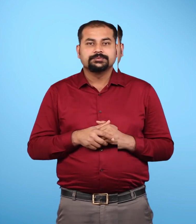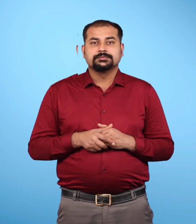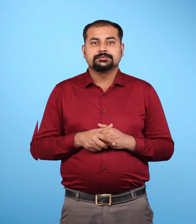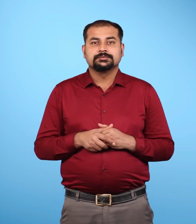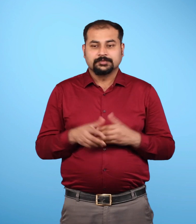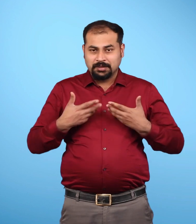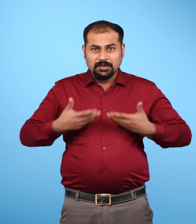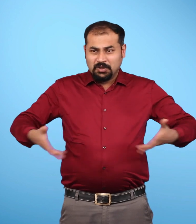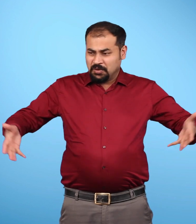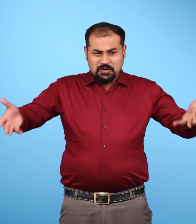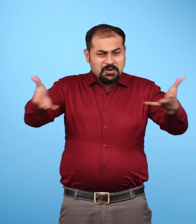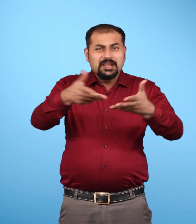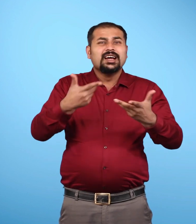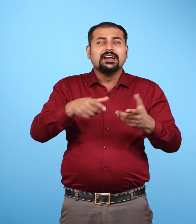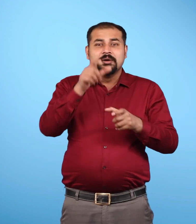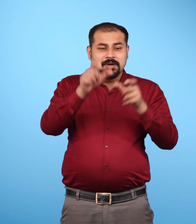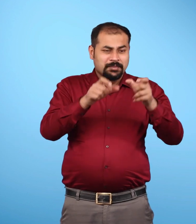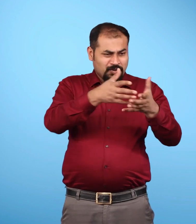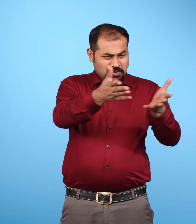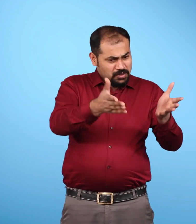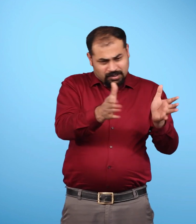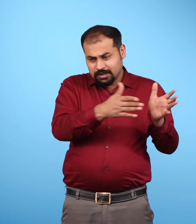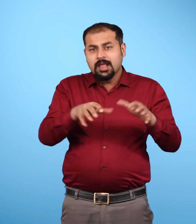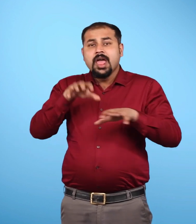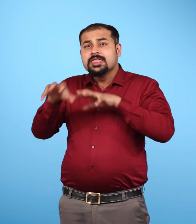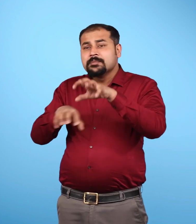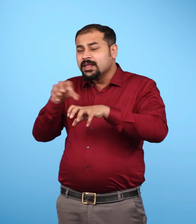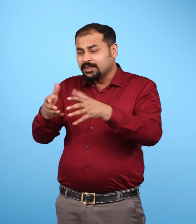कि किस प्रकार सभी जीव जन्तू एक दूसरे पर आश्रित है